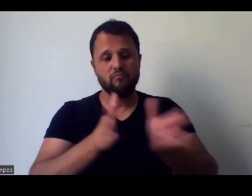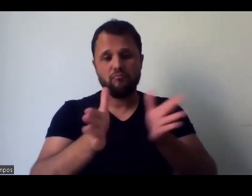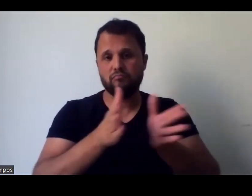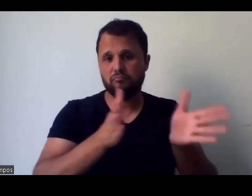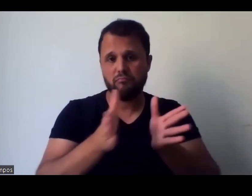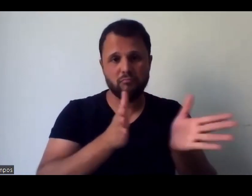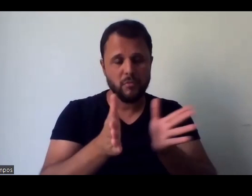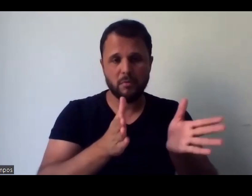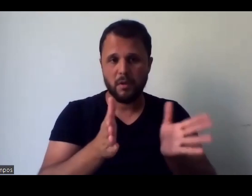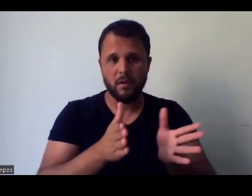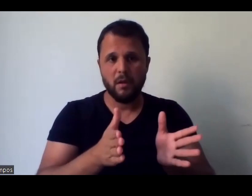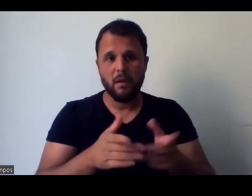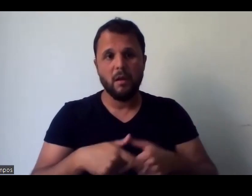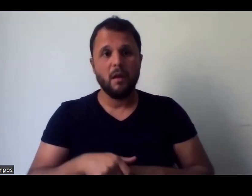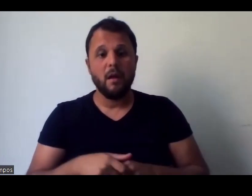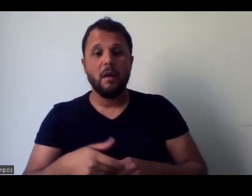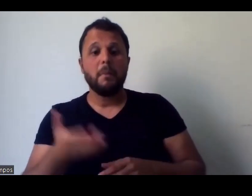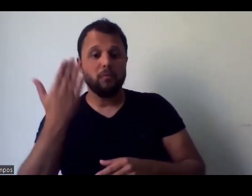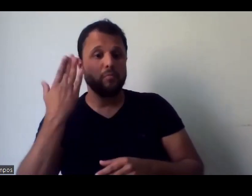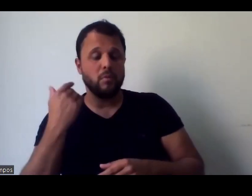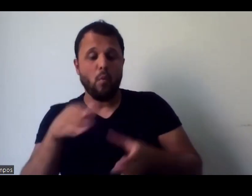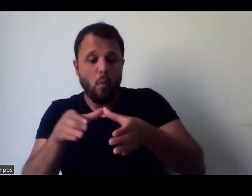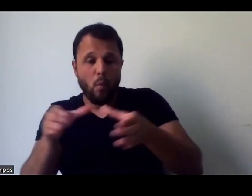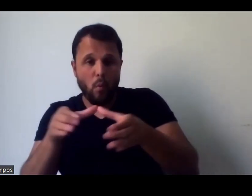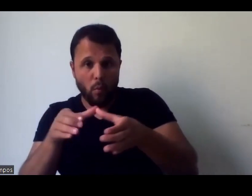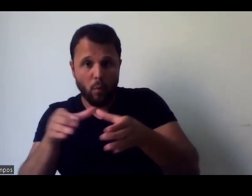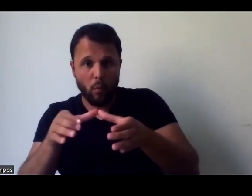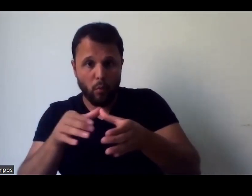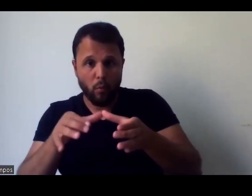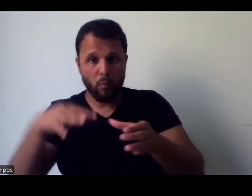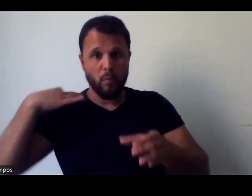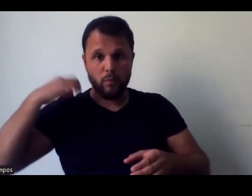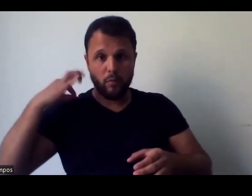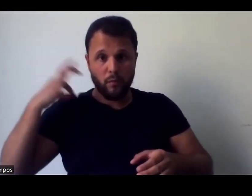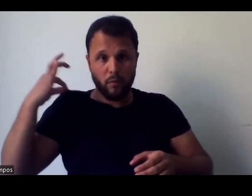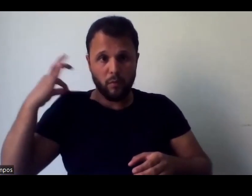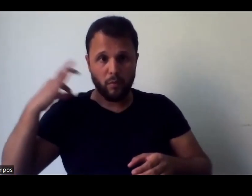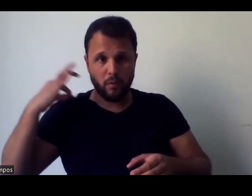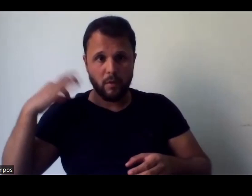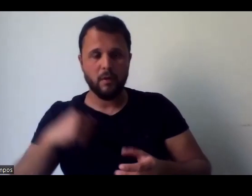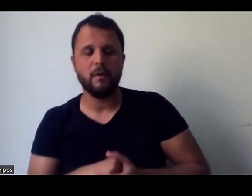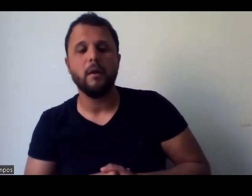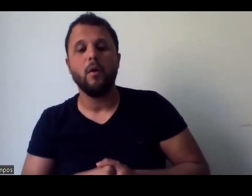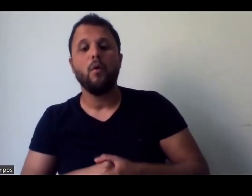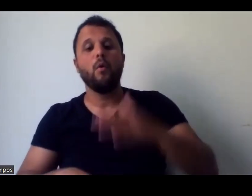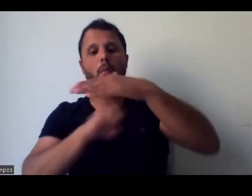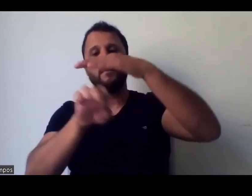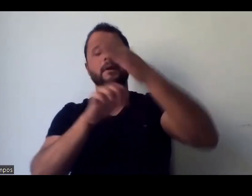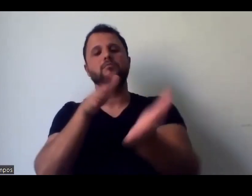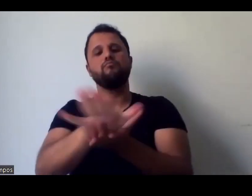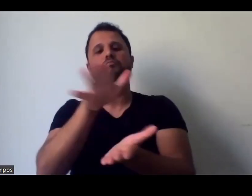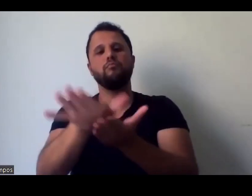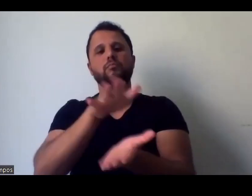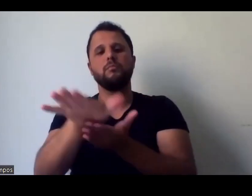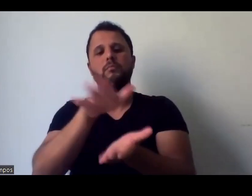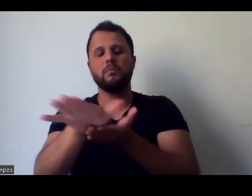tempo atrás, com um grupo de voluntários, a Dante's, que é a editora, né, que promove o Ciclo